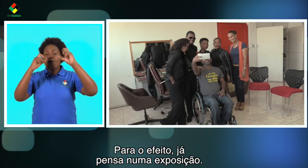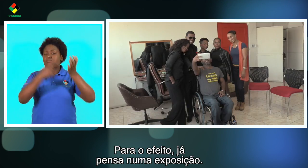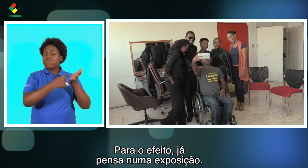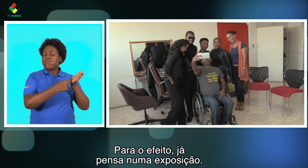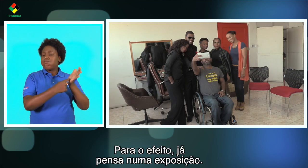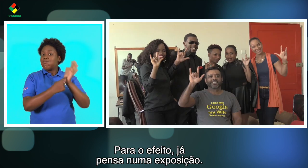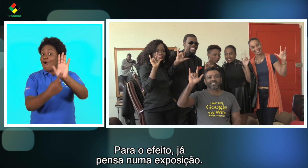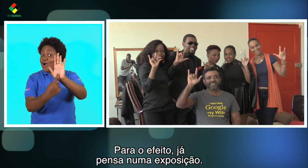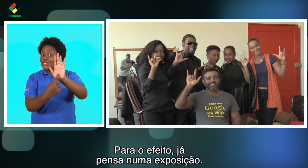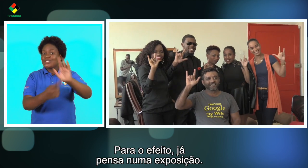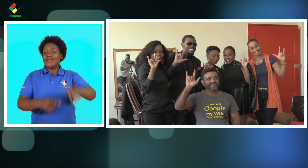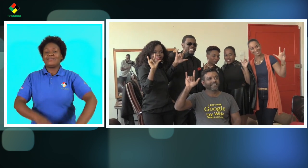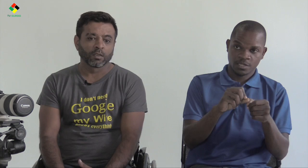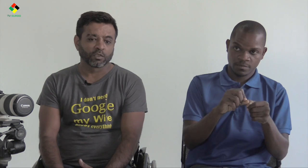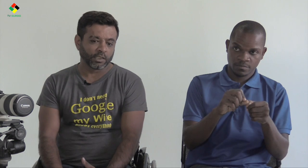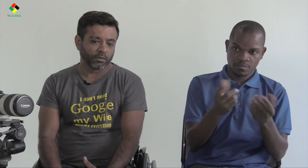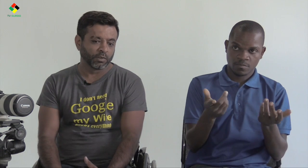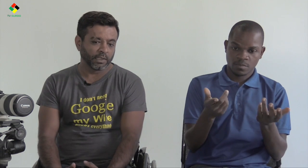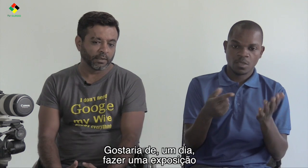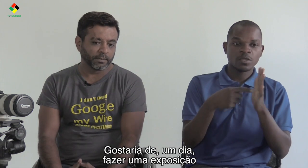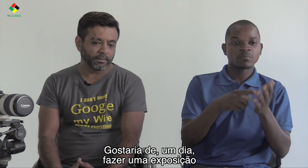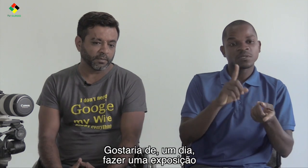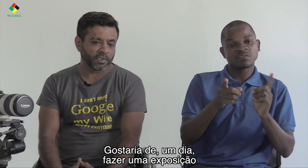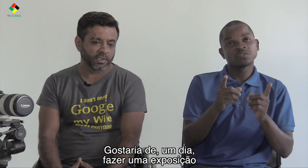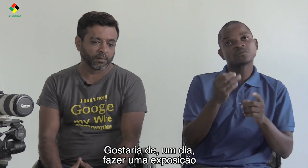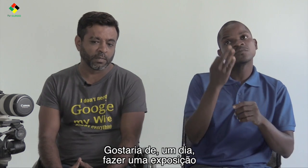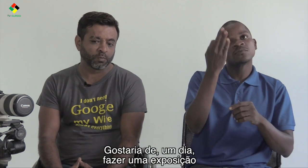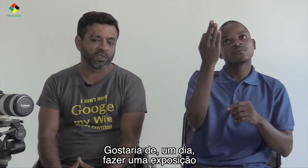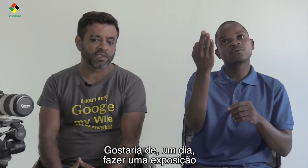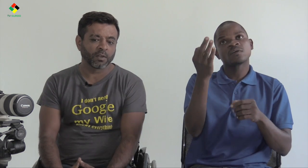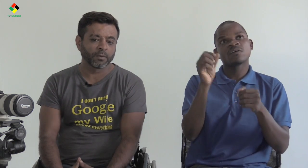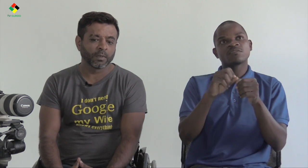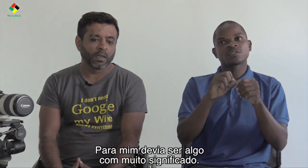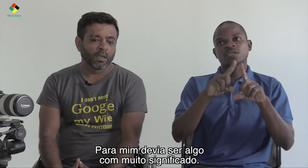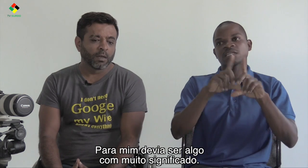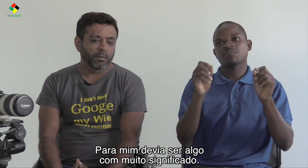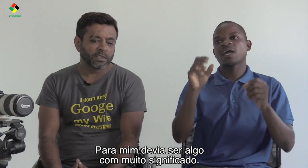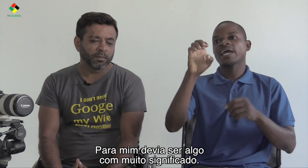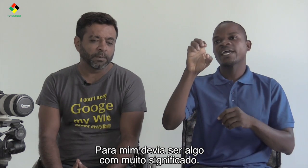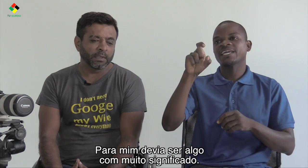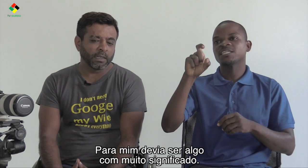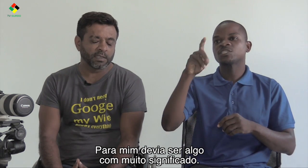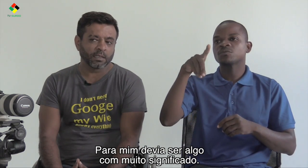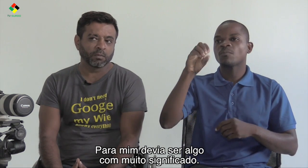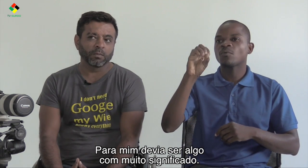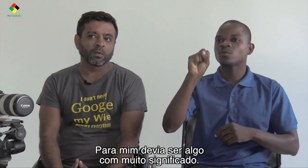numa exposição. Gostaria de um dia fazer uma exposição, mas para mim teria que ser uma